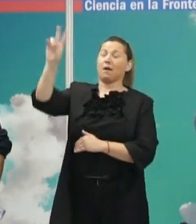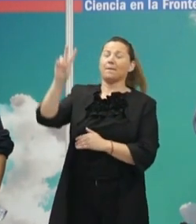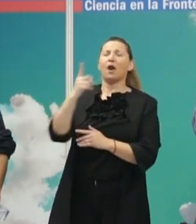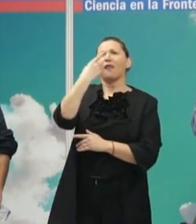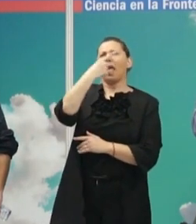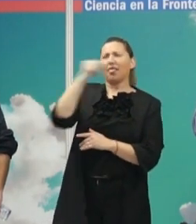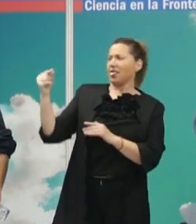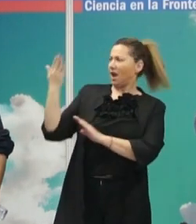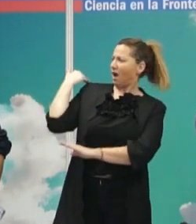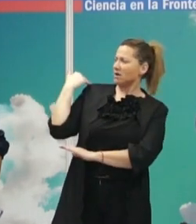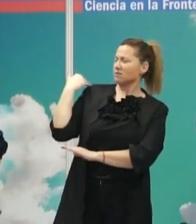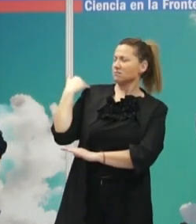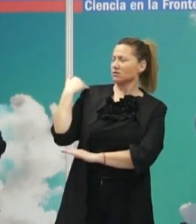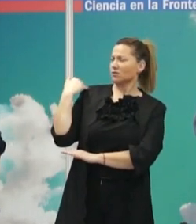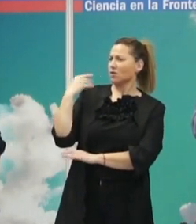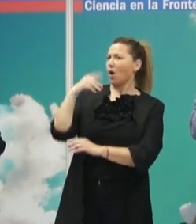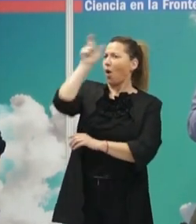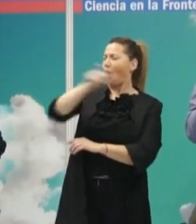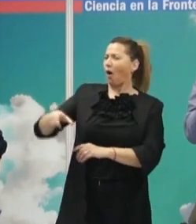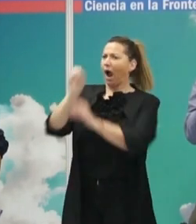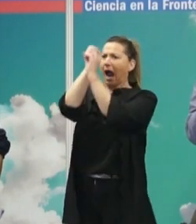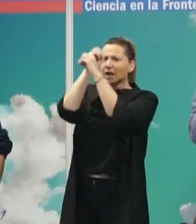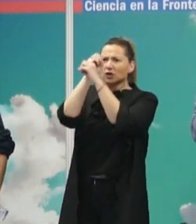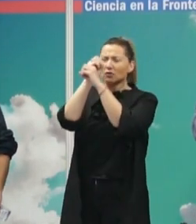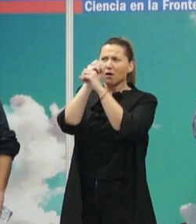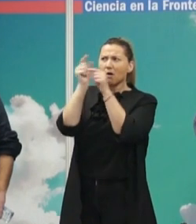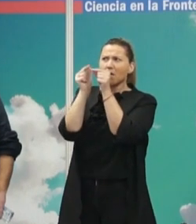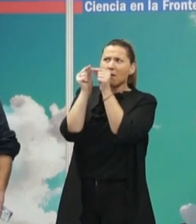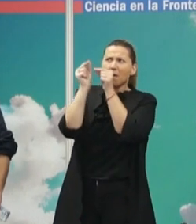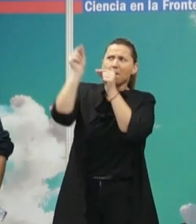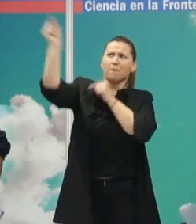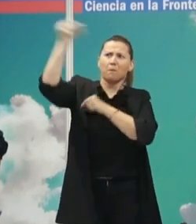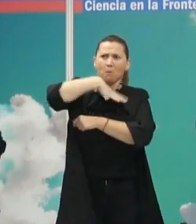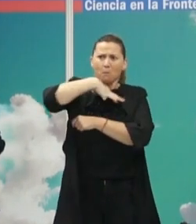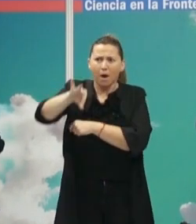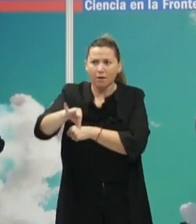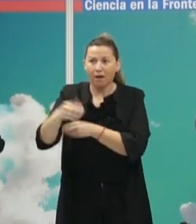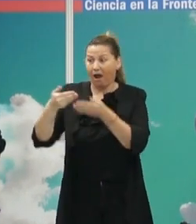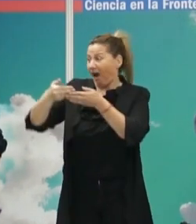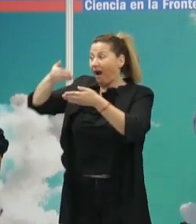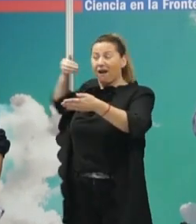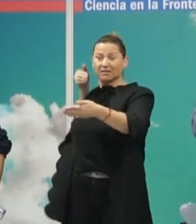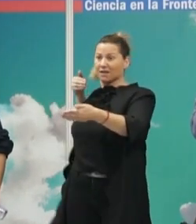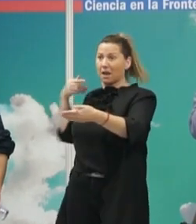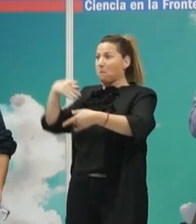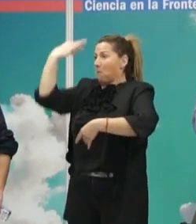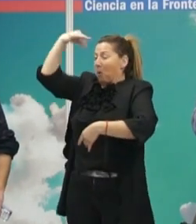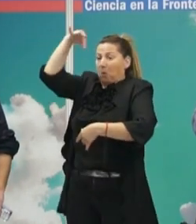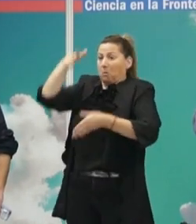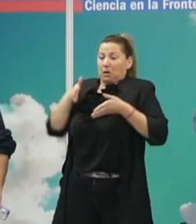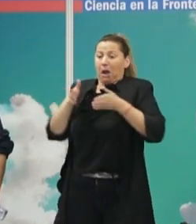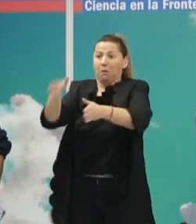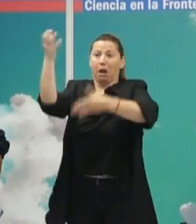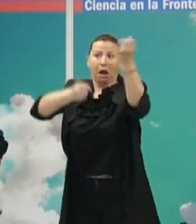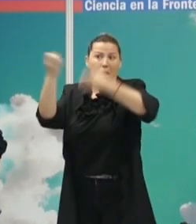años que los astrónomos pudieron ser capaces de medir la distancia en que se encontraban. Hasta ese momento todos pensaban que el universo era sólo la Vía Láctea. Un